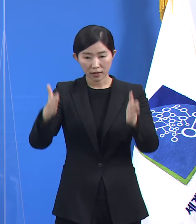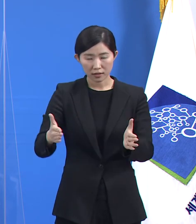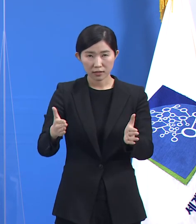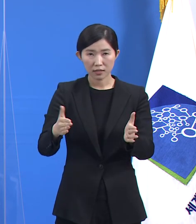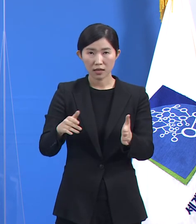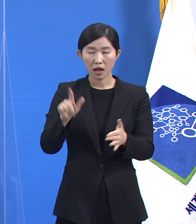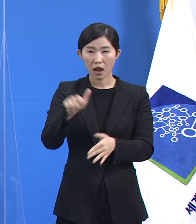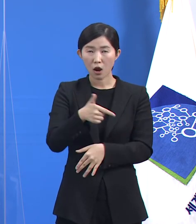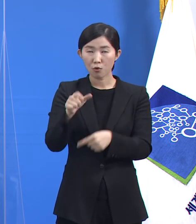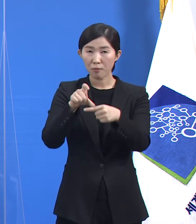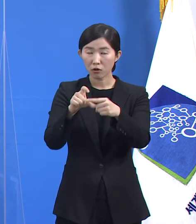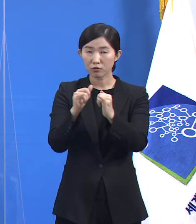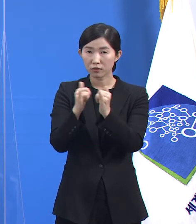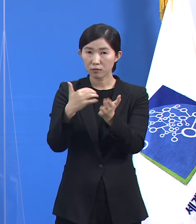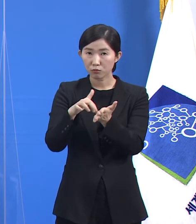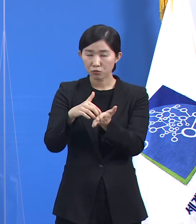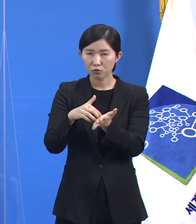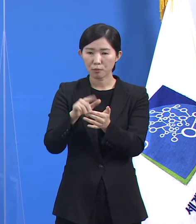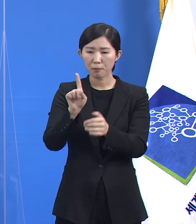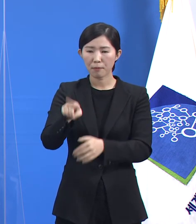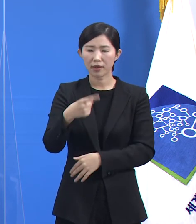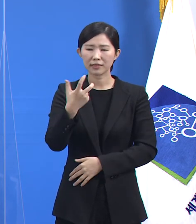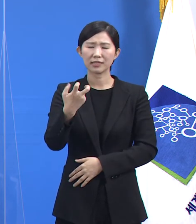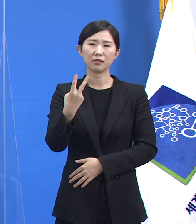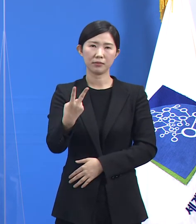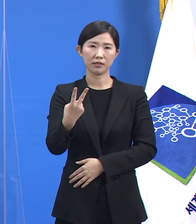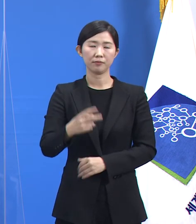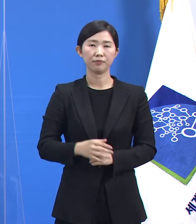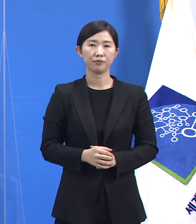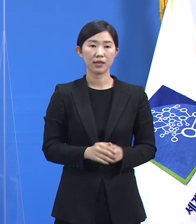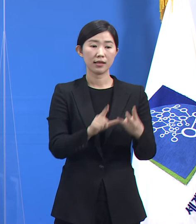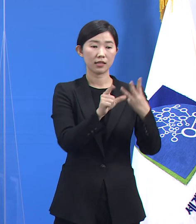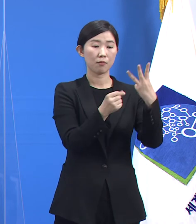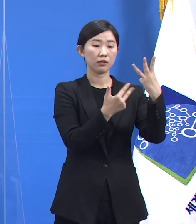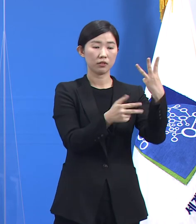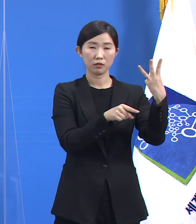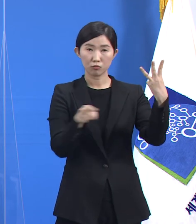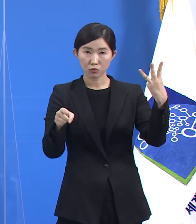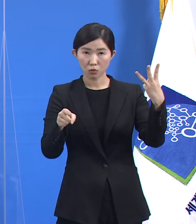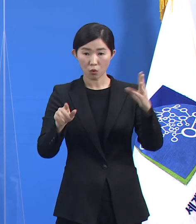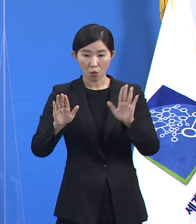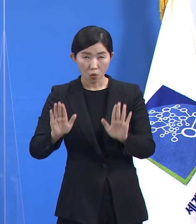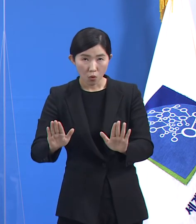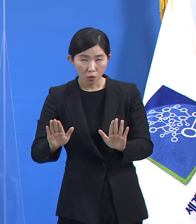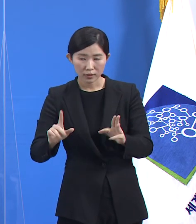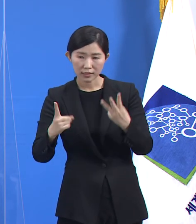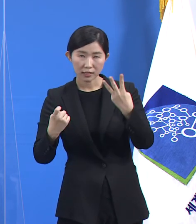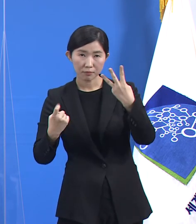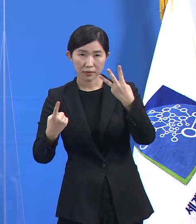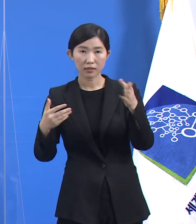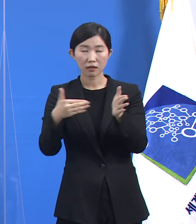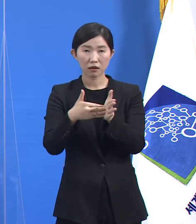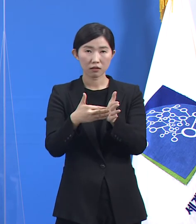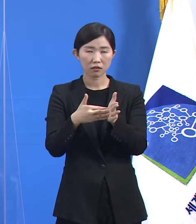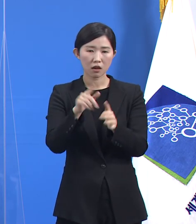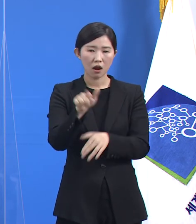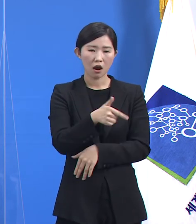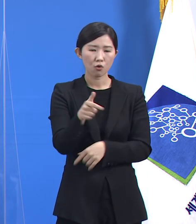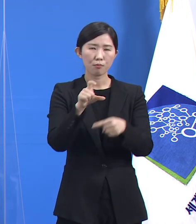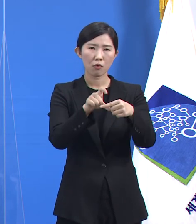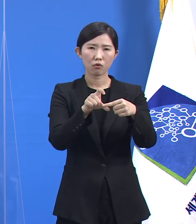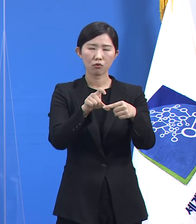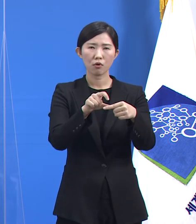172명 수준이었습니다. 3월 7일부터 10일까지 금주원 알간도 일평균 175명을